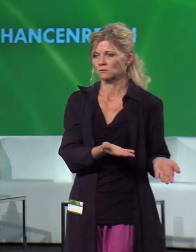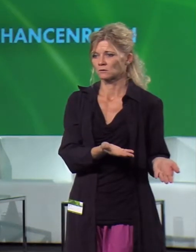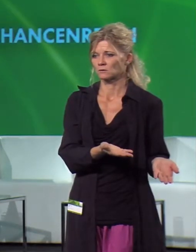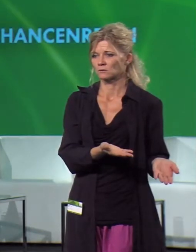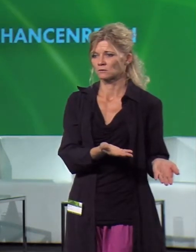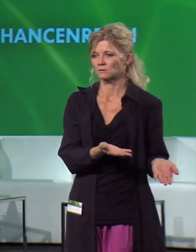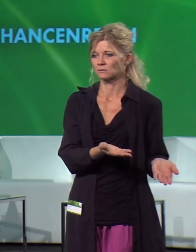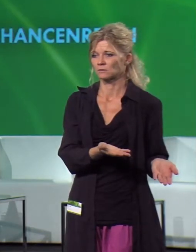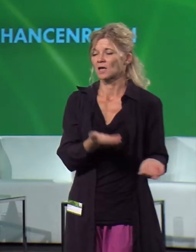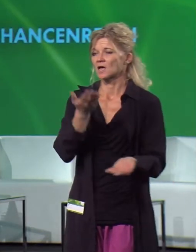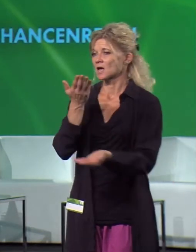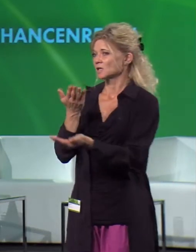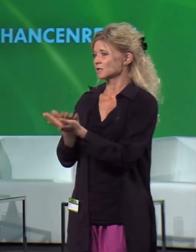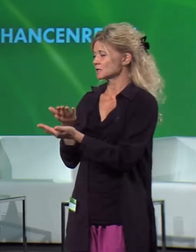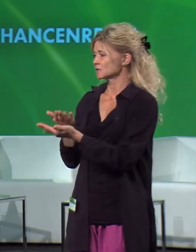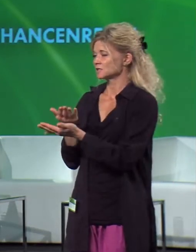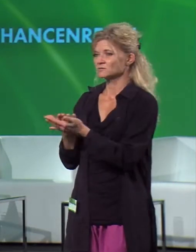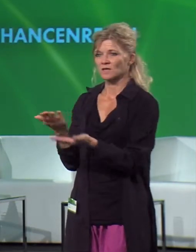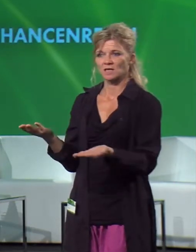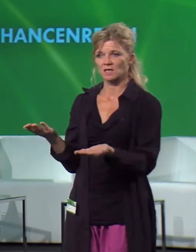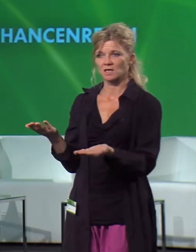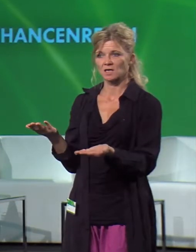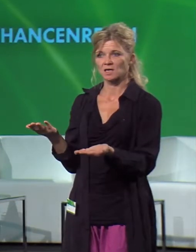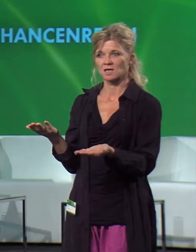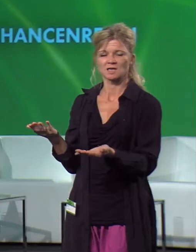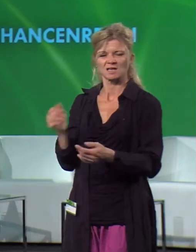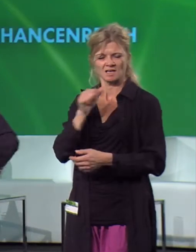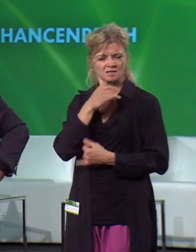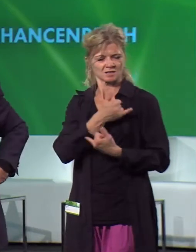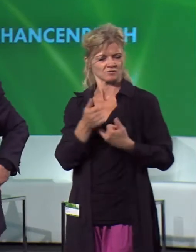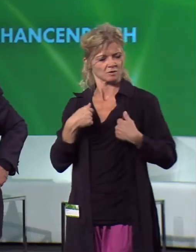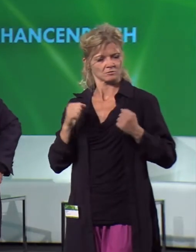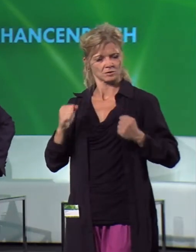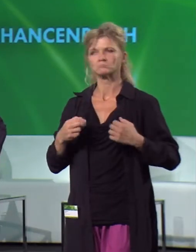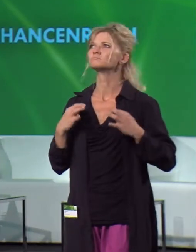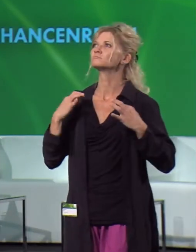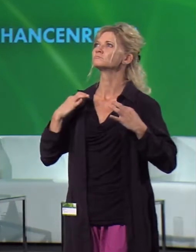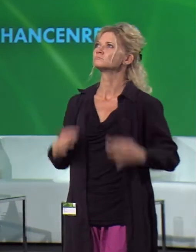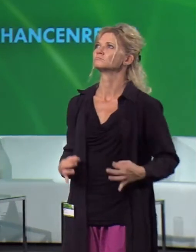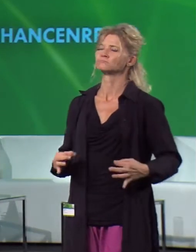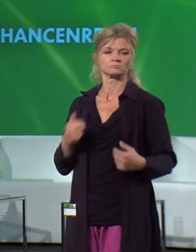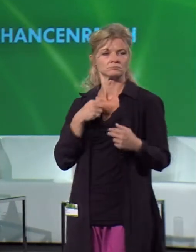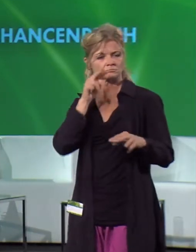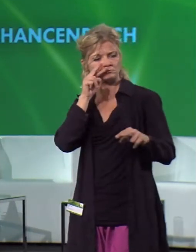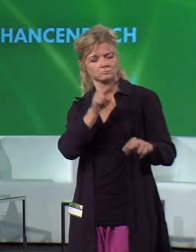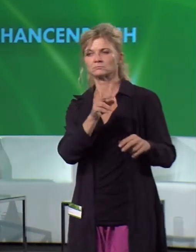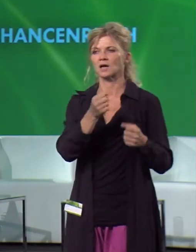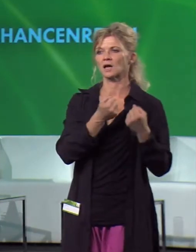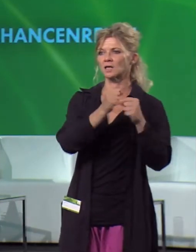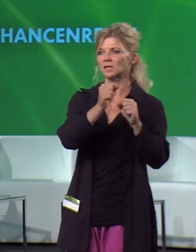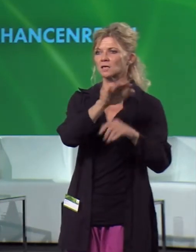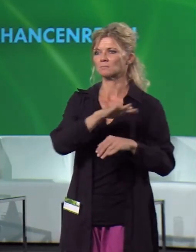eben nicht mit einem objektiven Energiebereitstellungssystem zu tun, das irgendwelchen objektiven ökonomischen